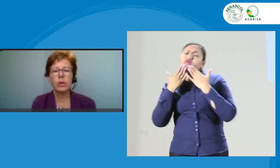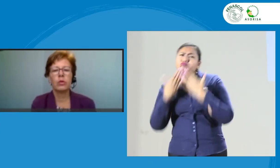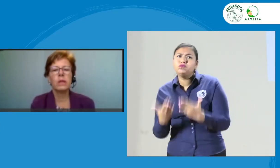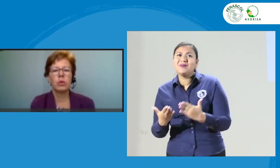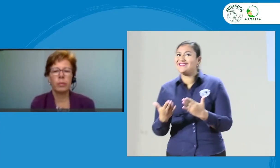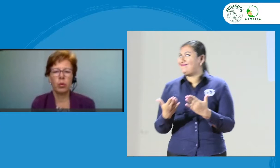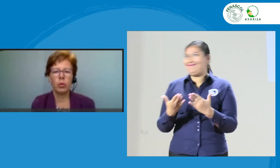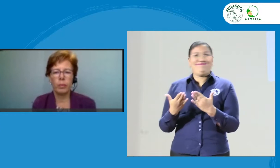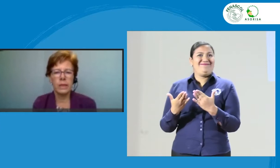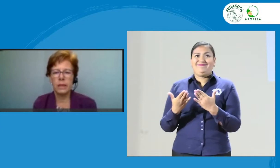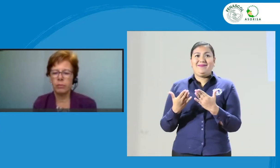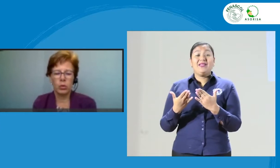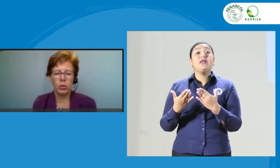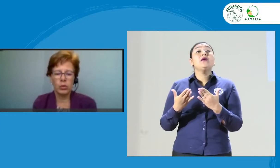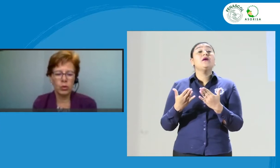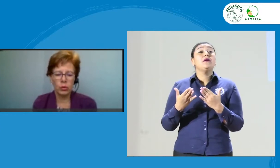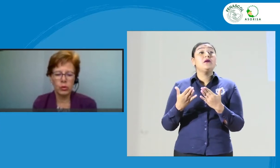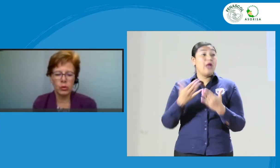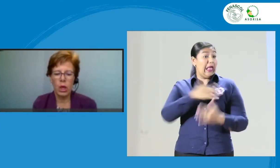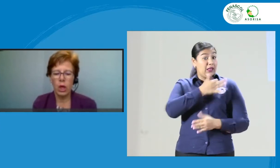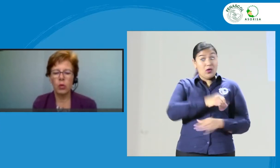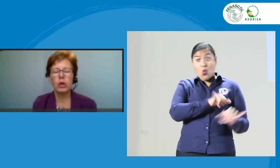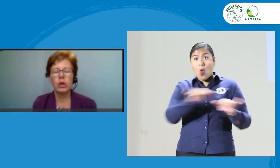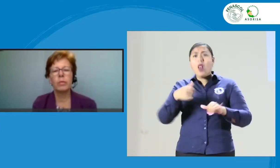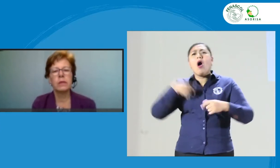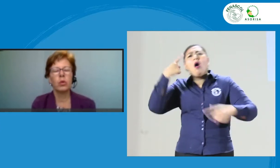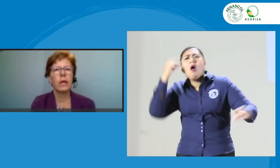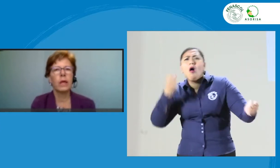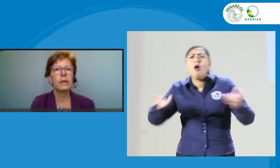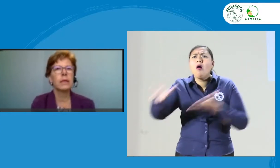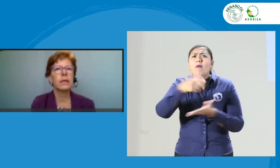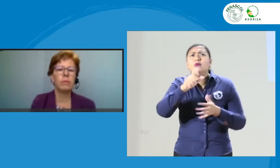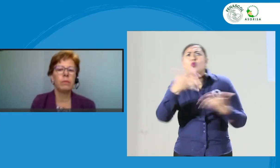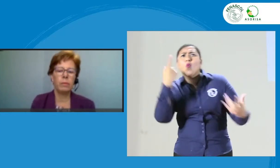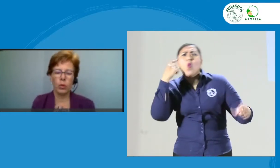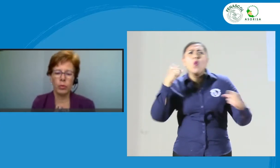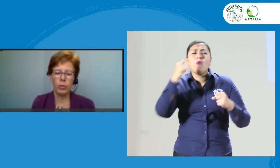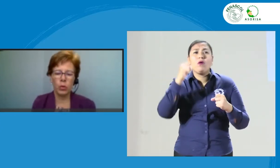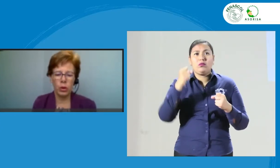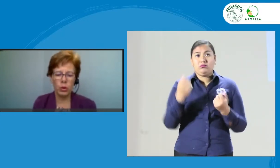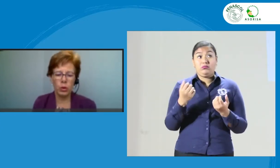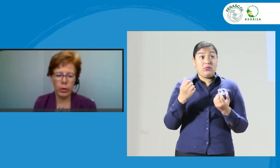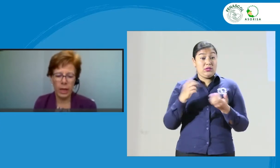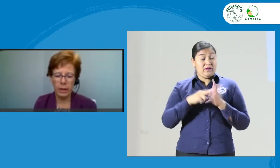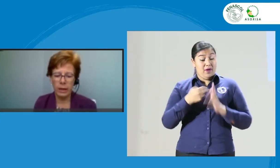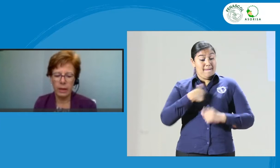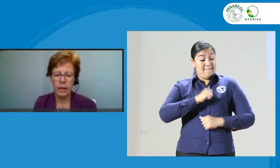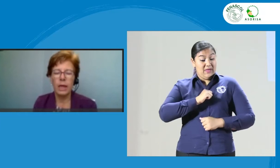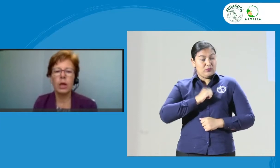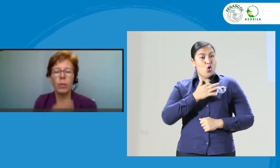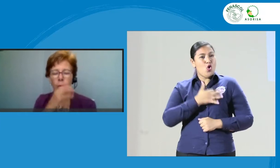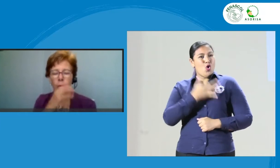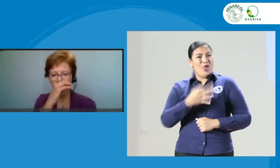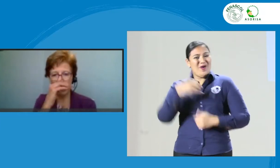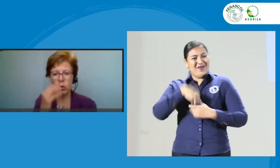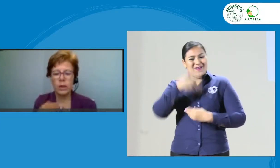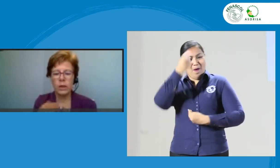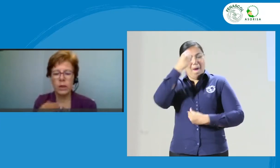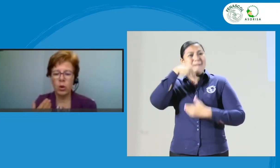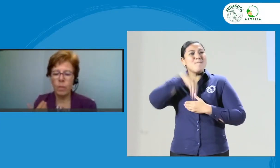lo mismo que preocuparse por los otros. No es lo mismo que seguir mi propio código moral. El comportamiento ético va